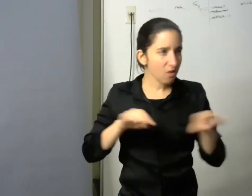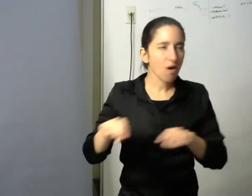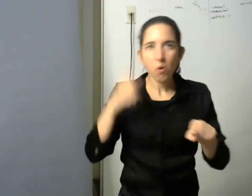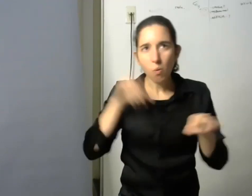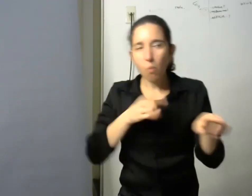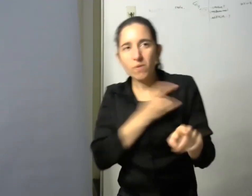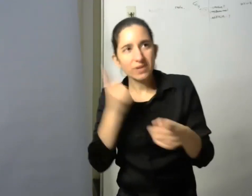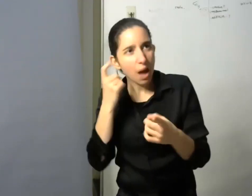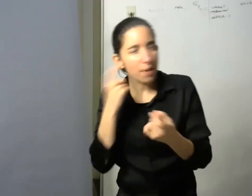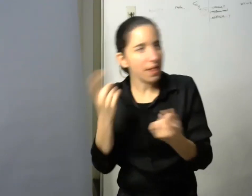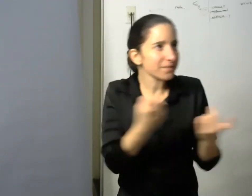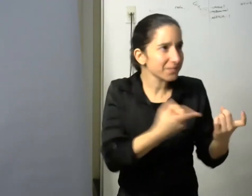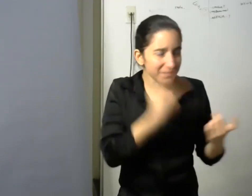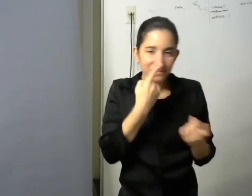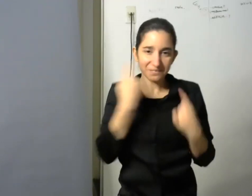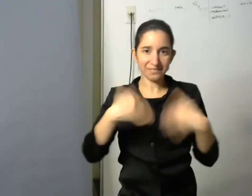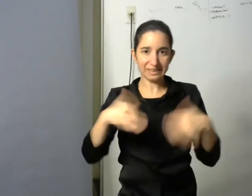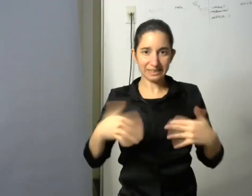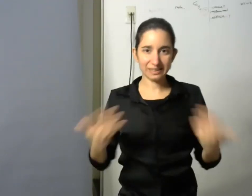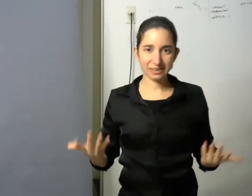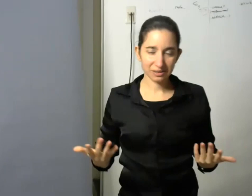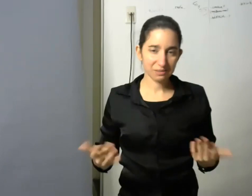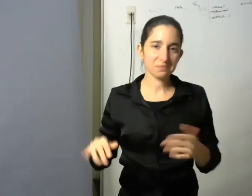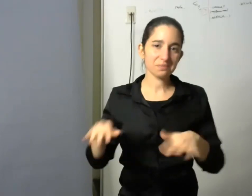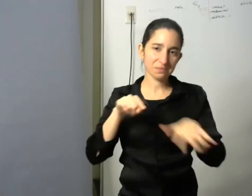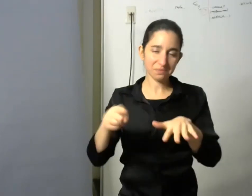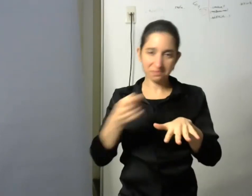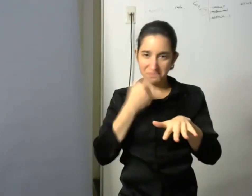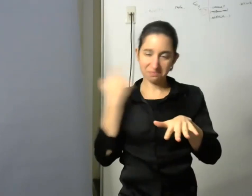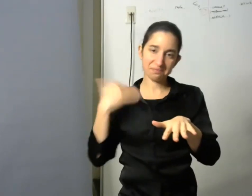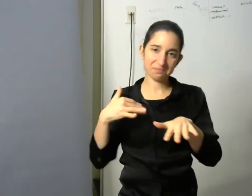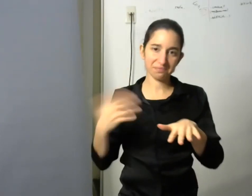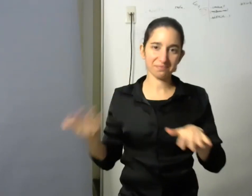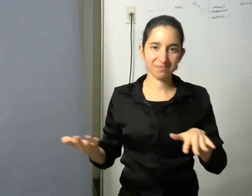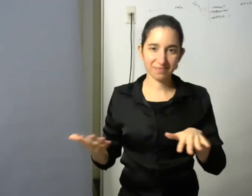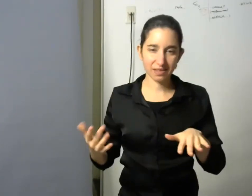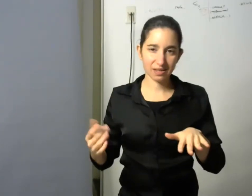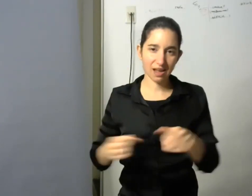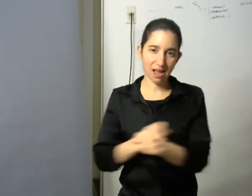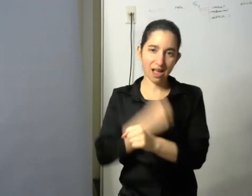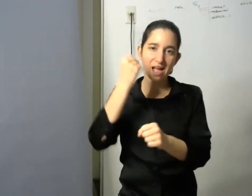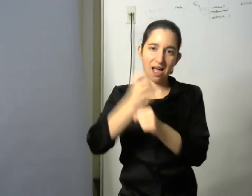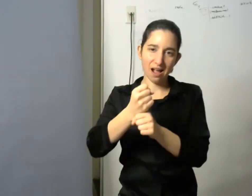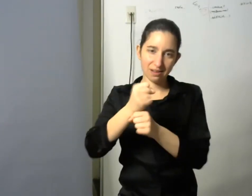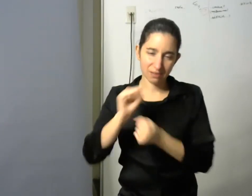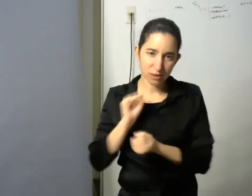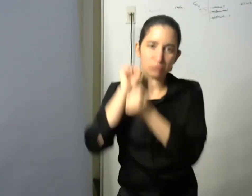estuvo bueno porque al final pude profesionalizar mi trabajo entrando en un